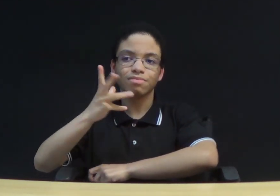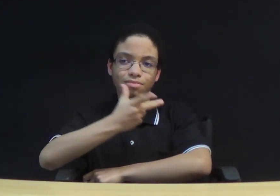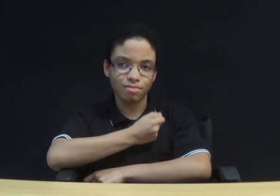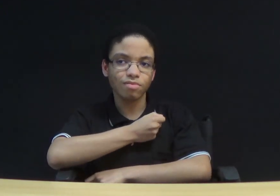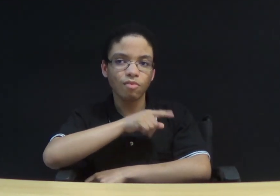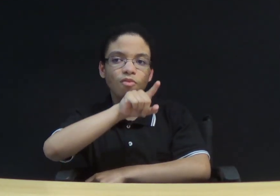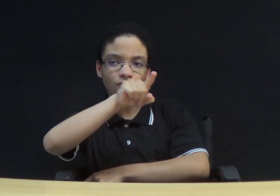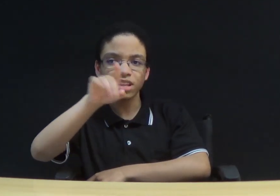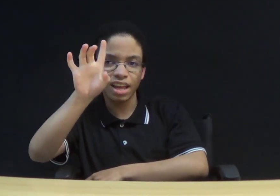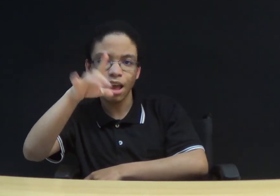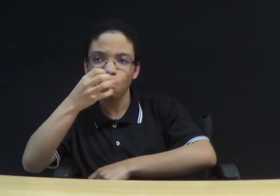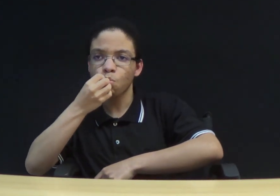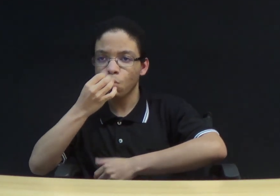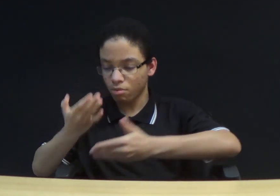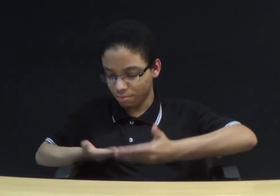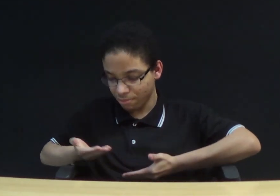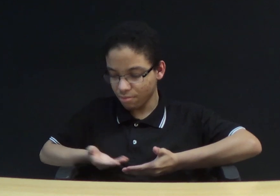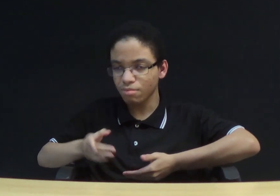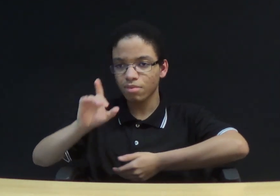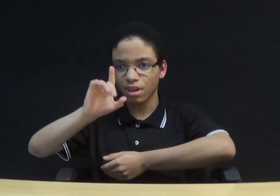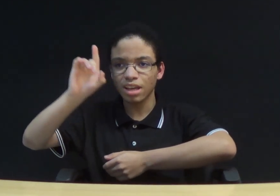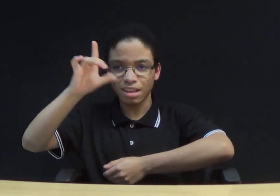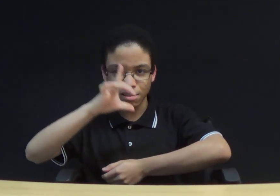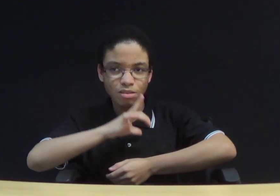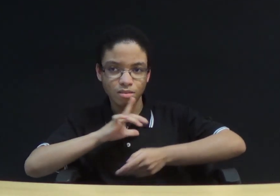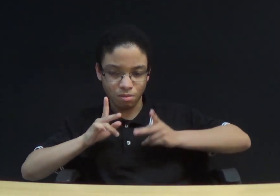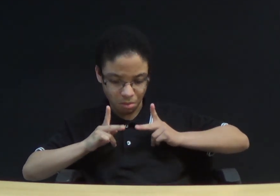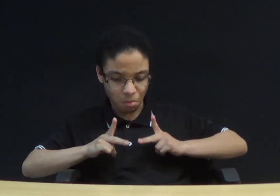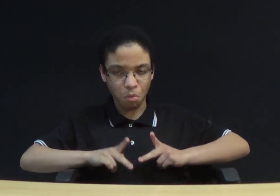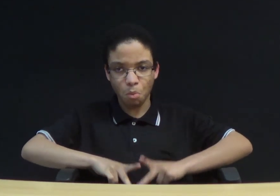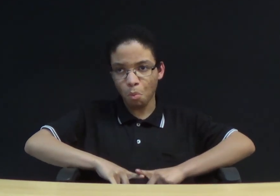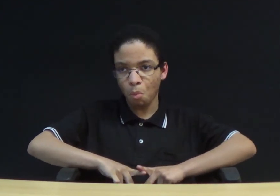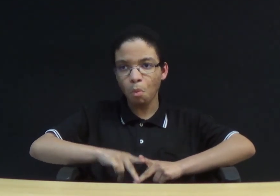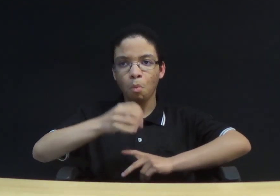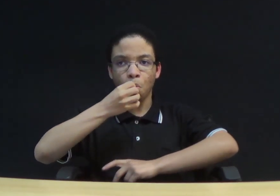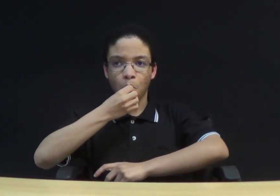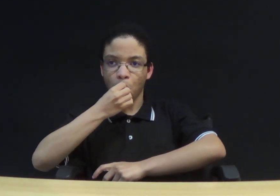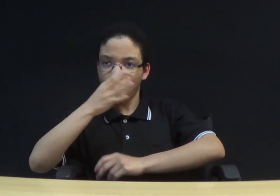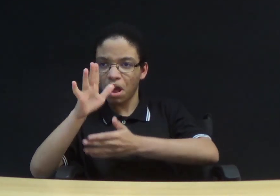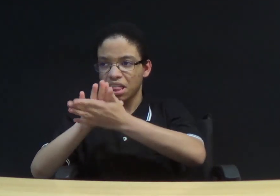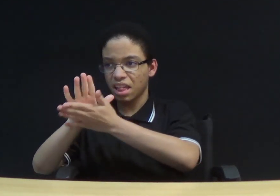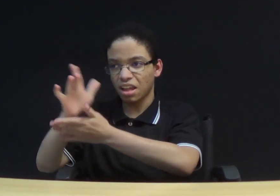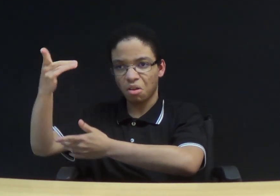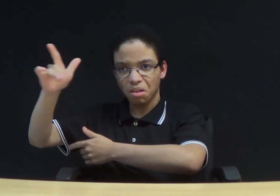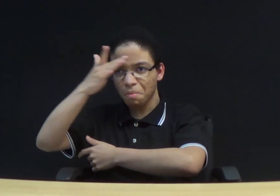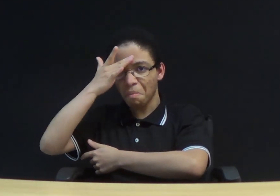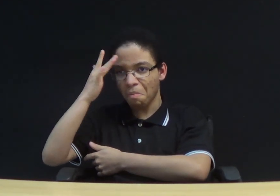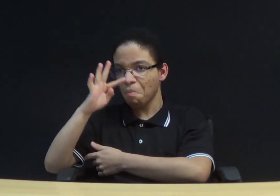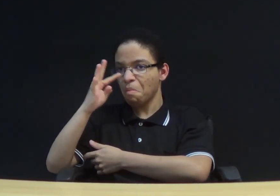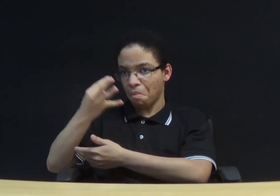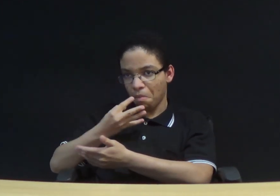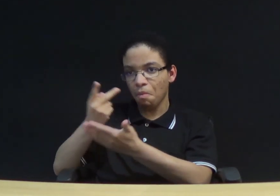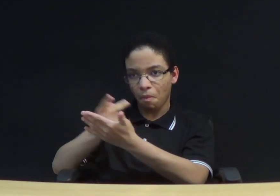sido um bom servo de Deus, cuja conduta não é questionável perante os homens? Tem dado bom testemunho?